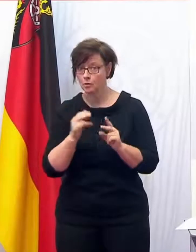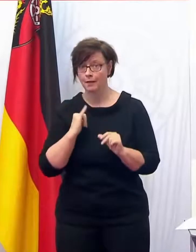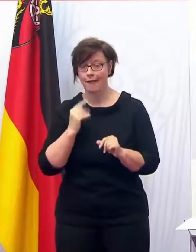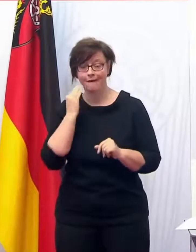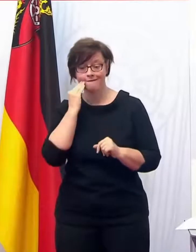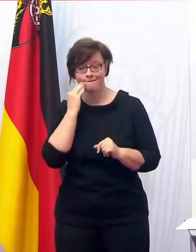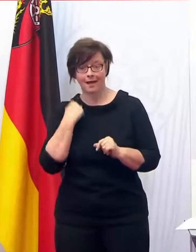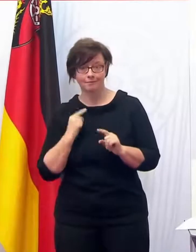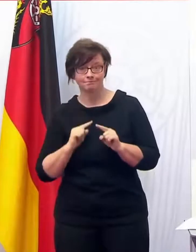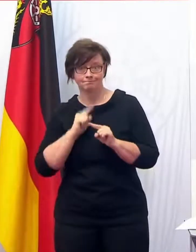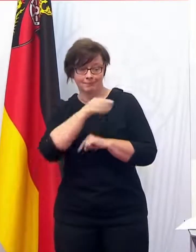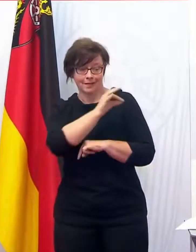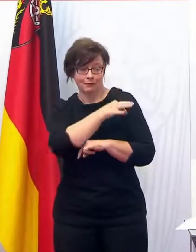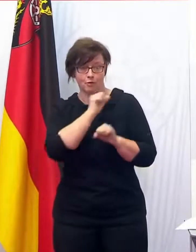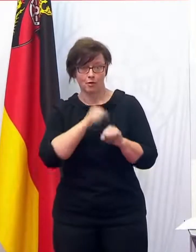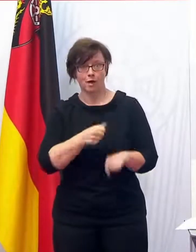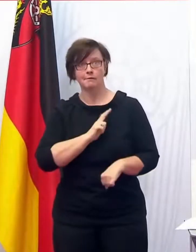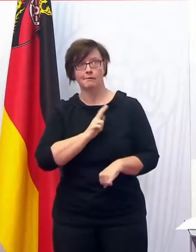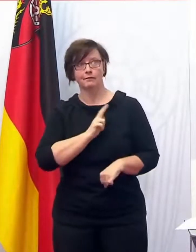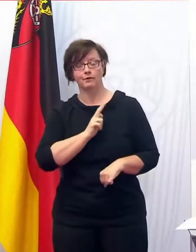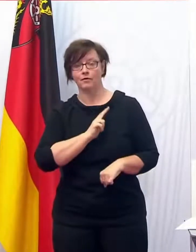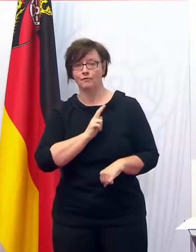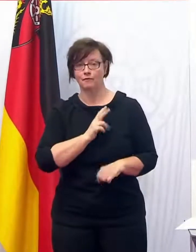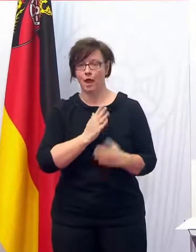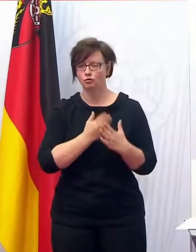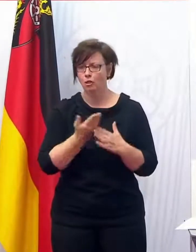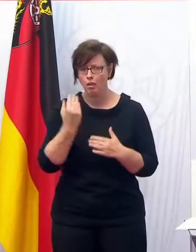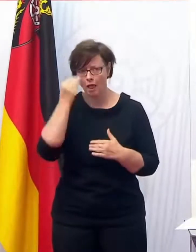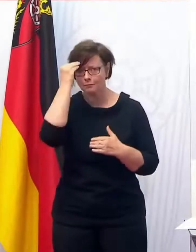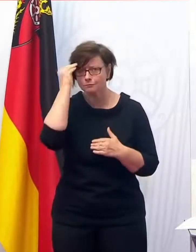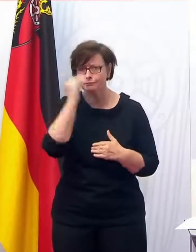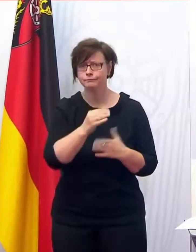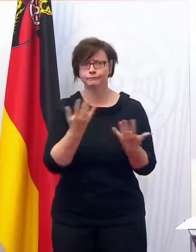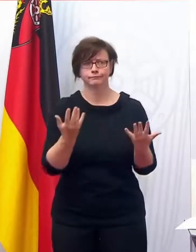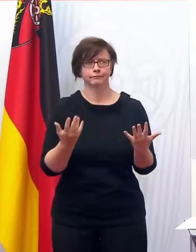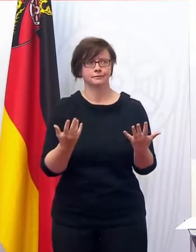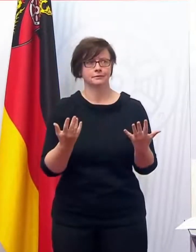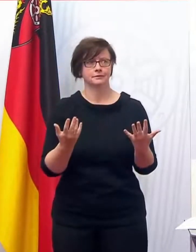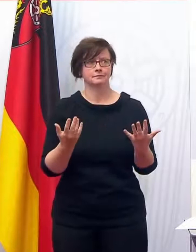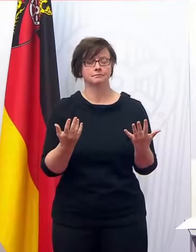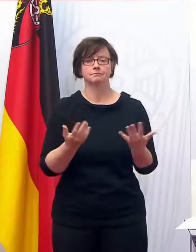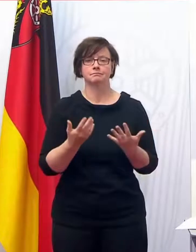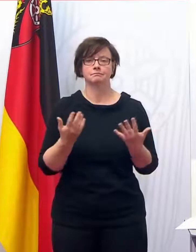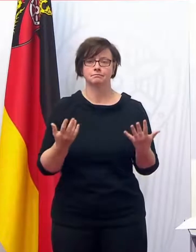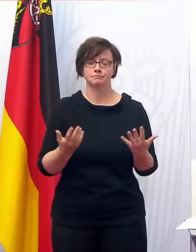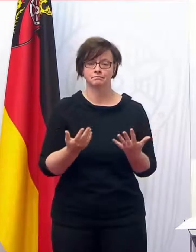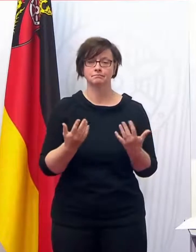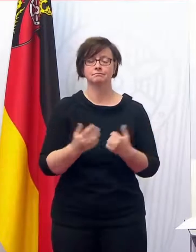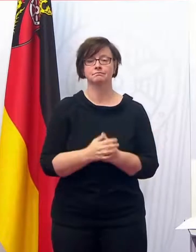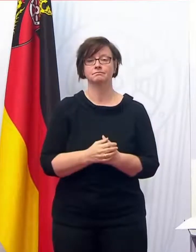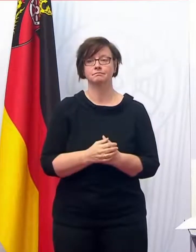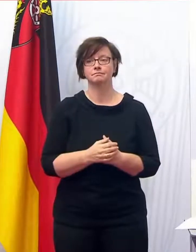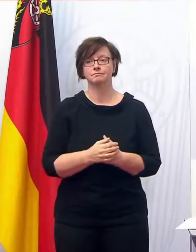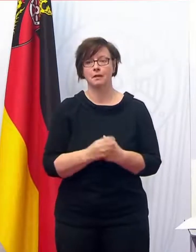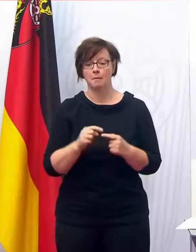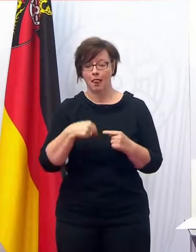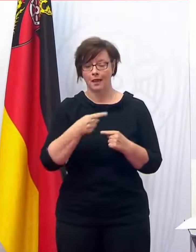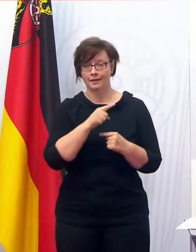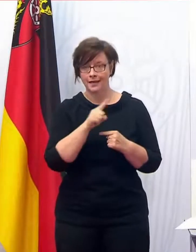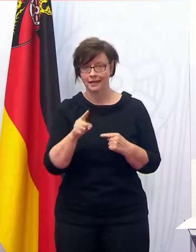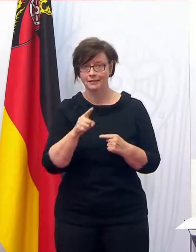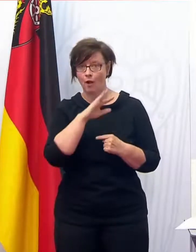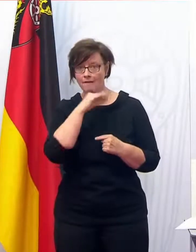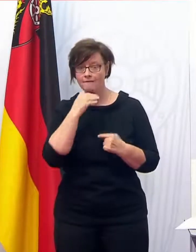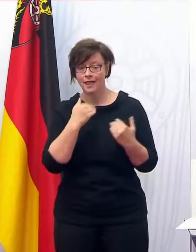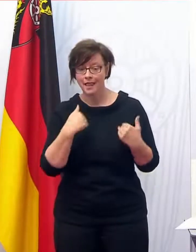bin ich denn endlich dran? Ich bin schon relativ lange registriert. Und es kommen jetzt nächste Woche noch